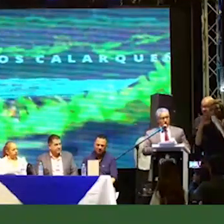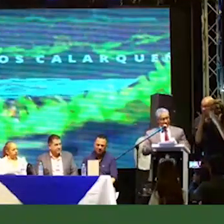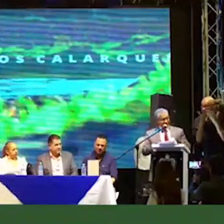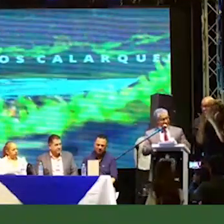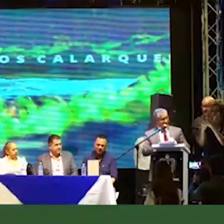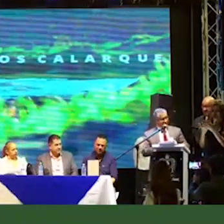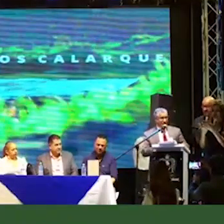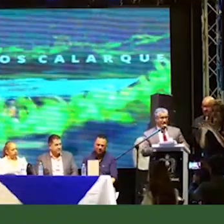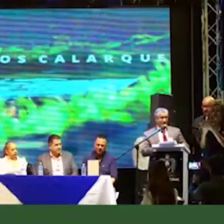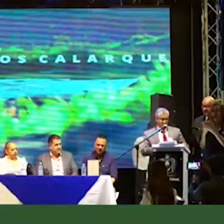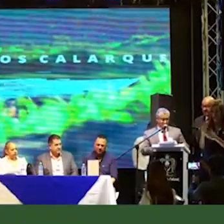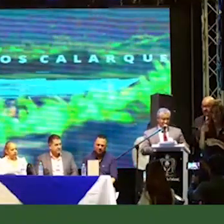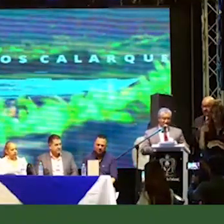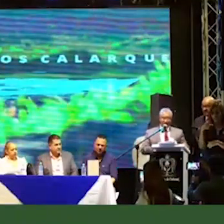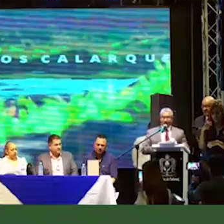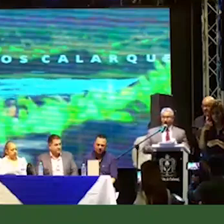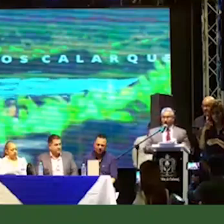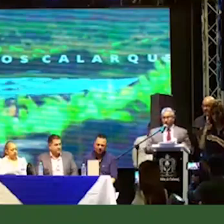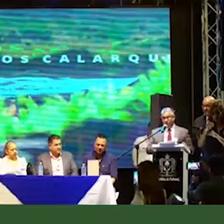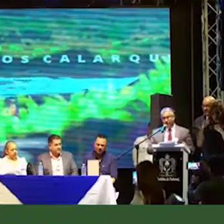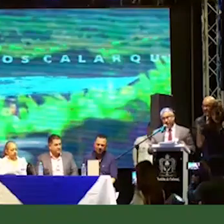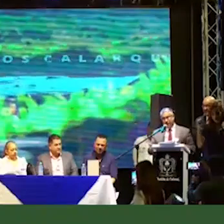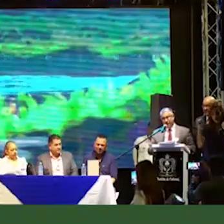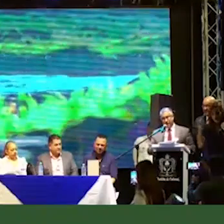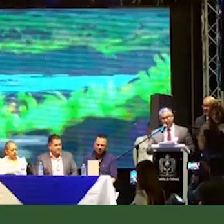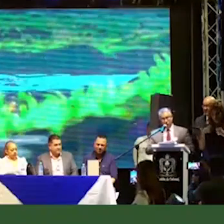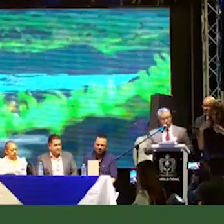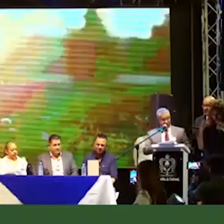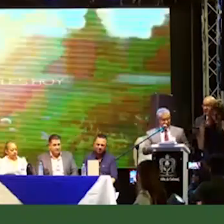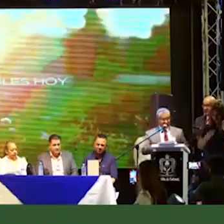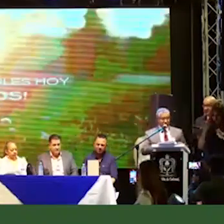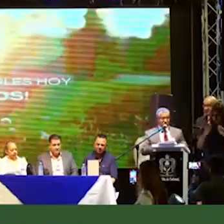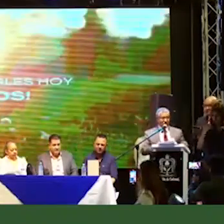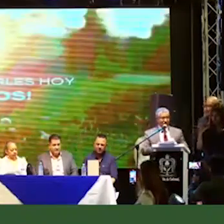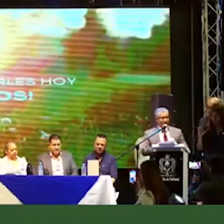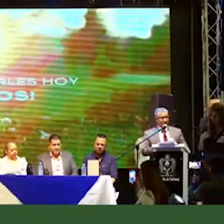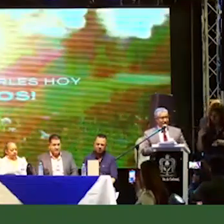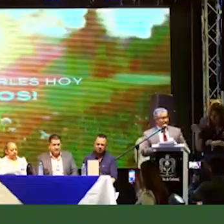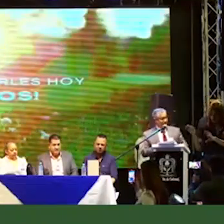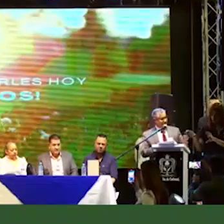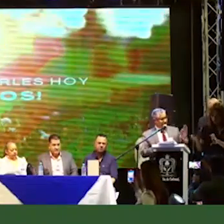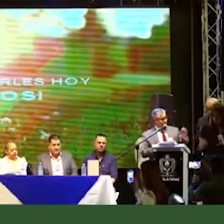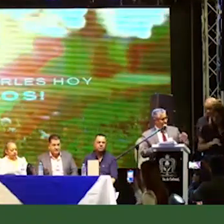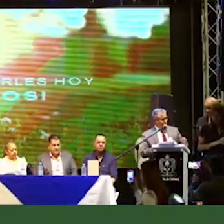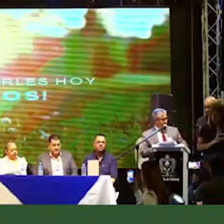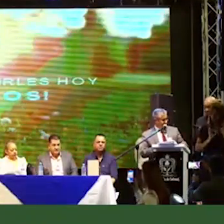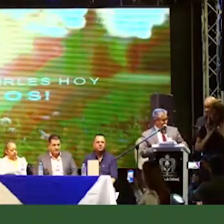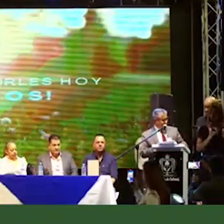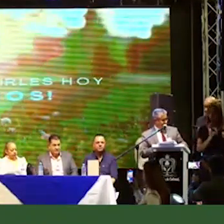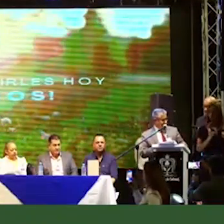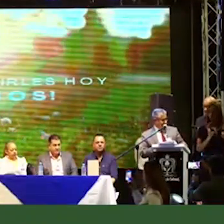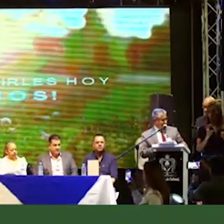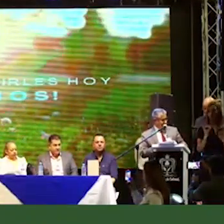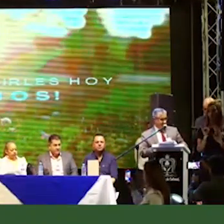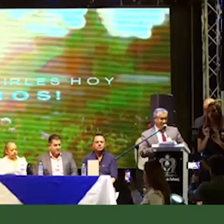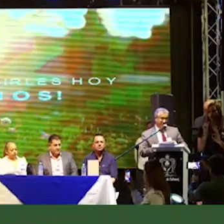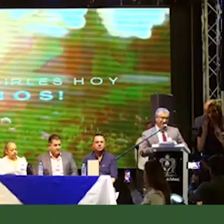porque ese día me permita actuar de la mejor manera posible y me dé algo importante,